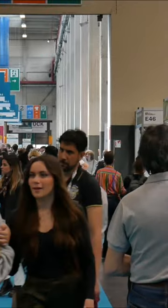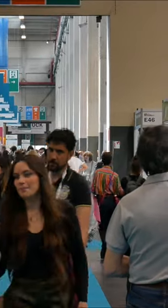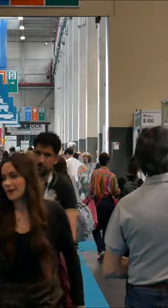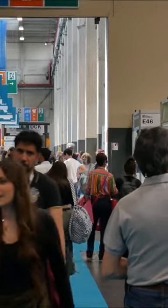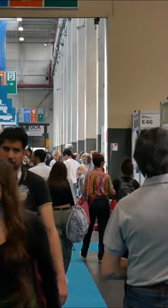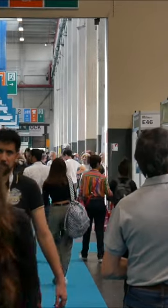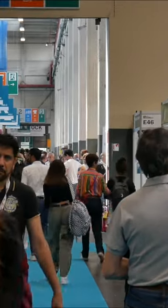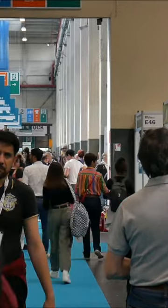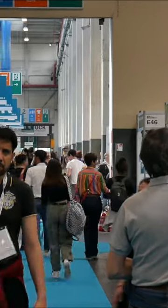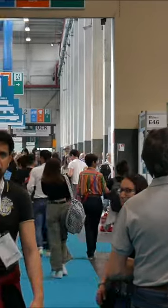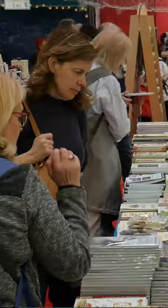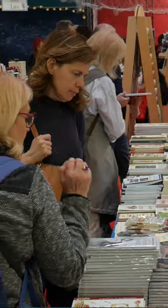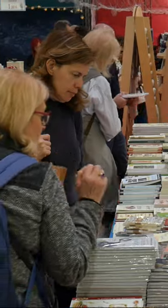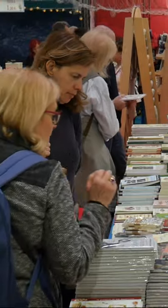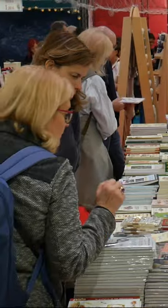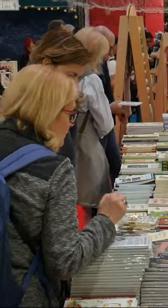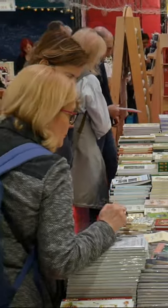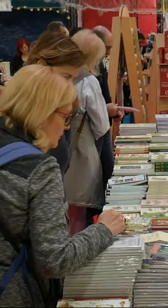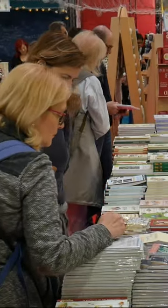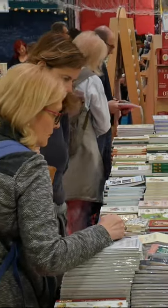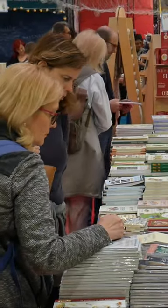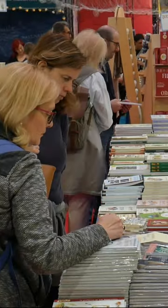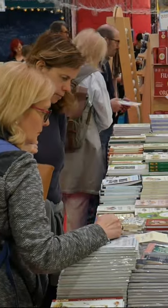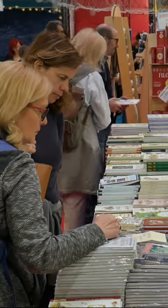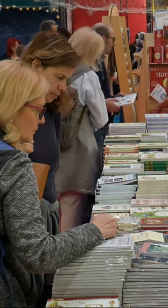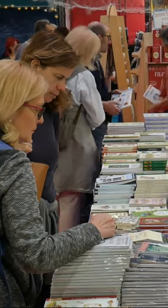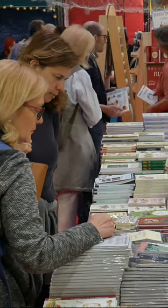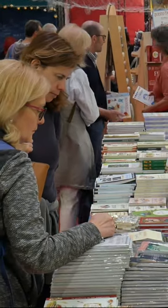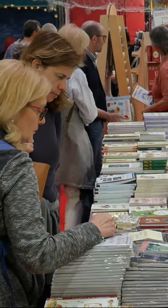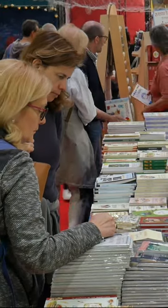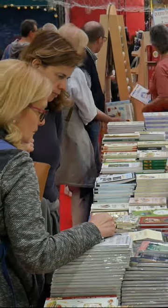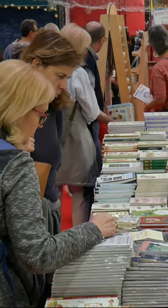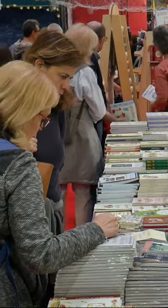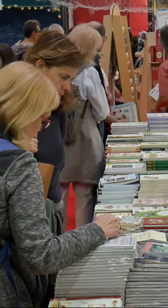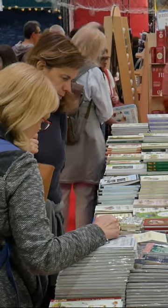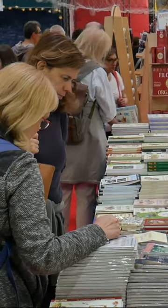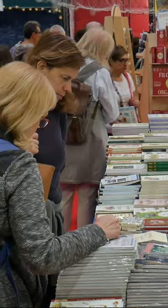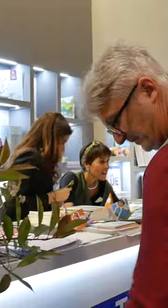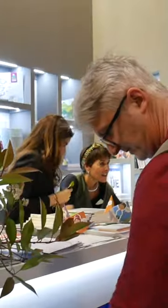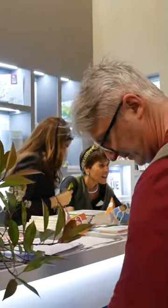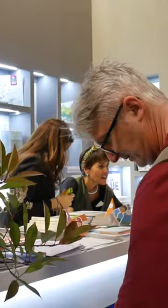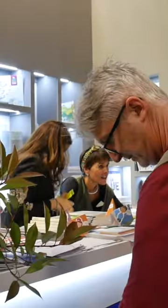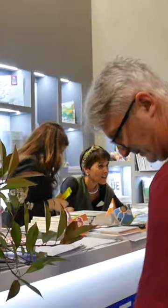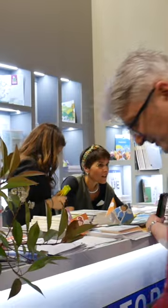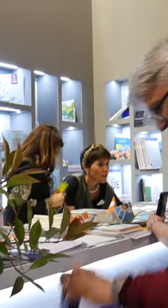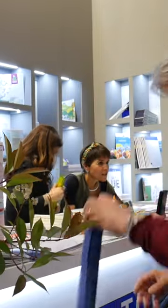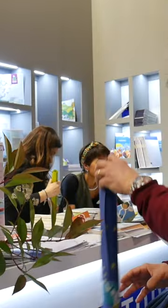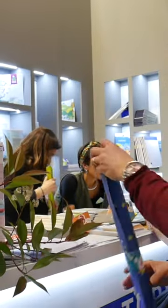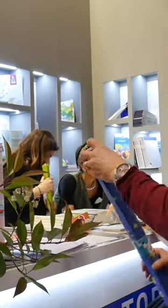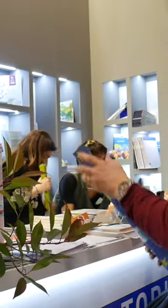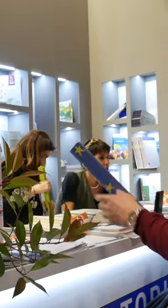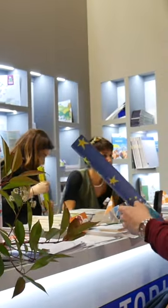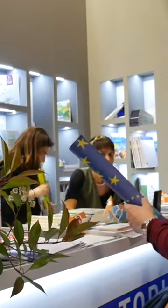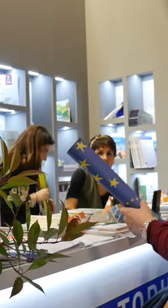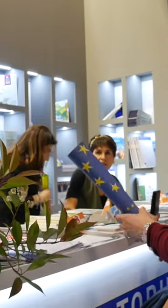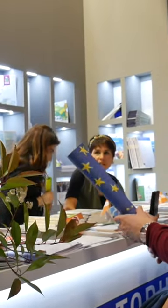hanno incontrato ospiti da tutto il mondo e case editrici in un'atmosfera di gioia e partecipazione. Anche quest'anno, Città di